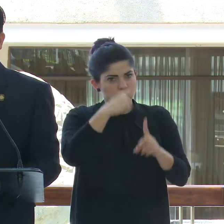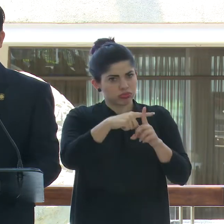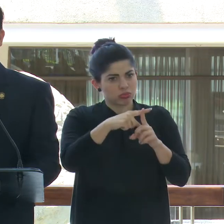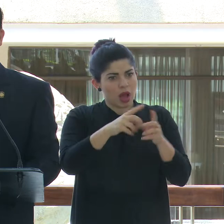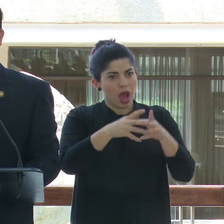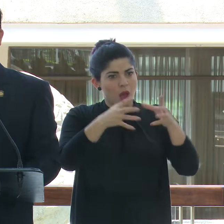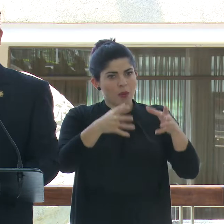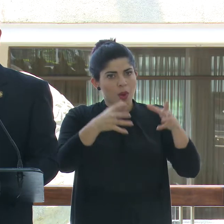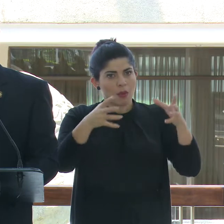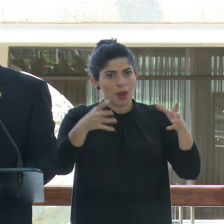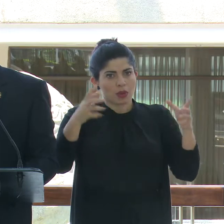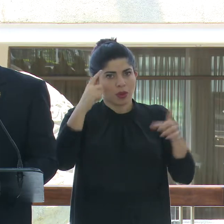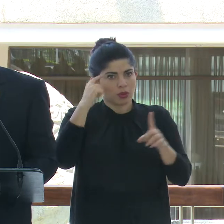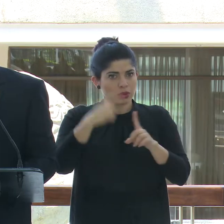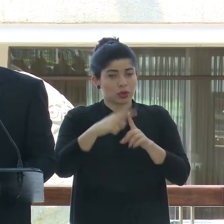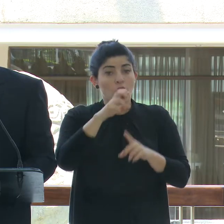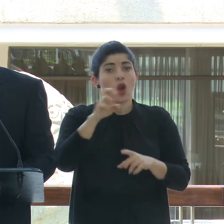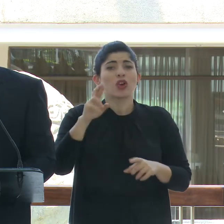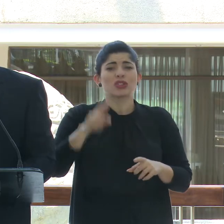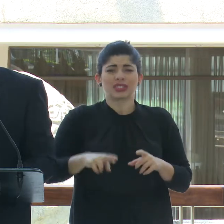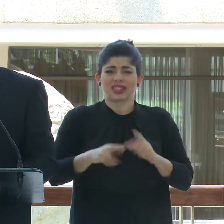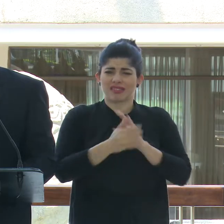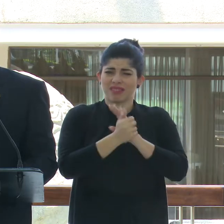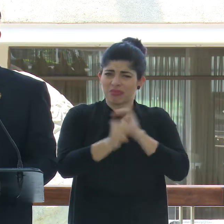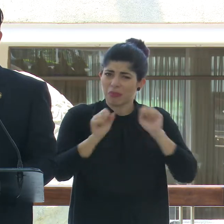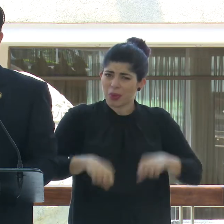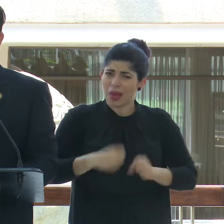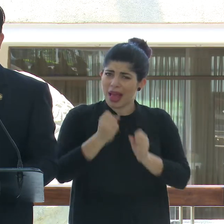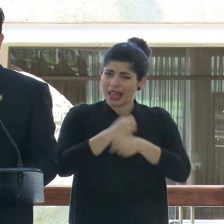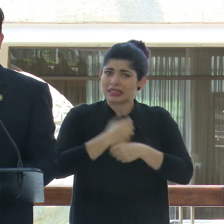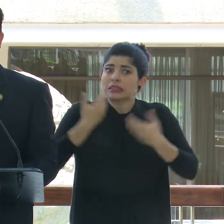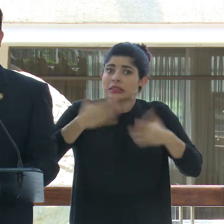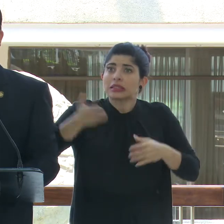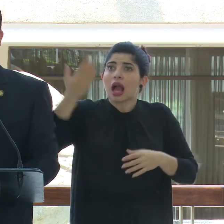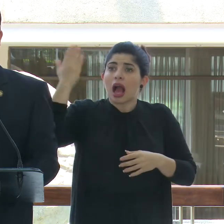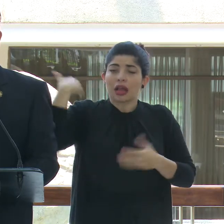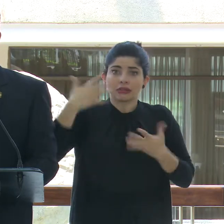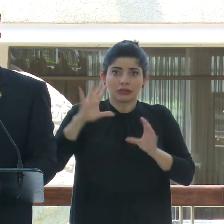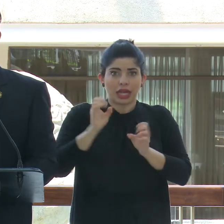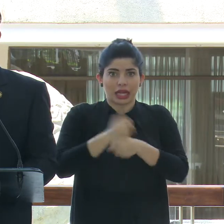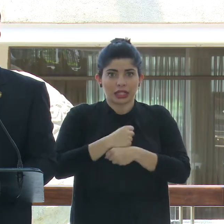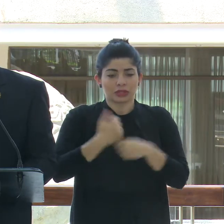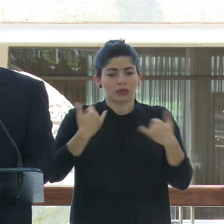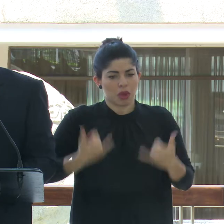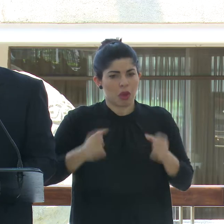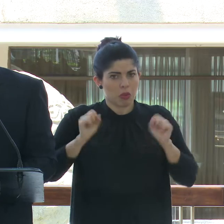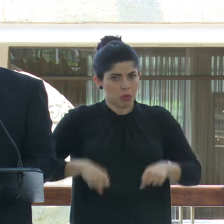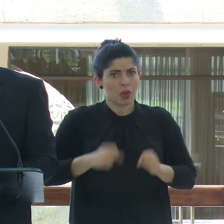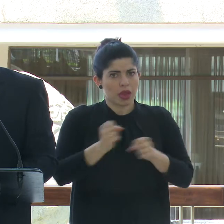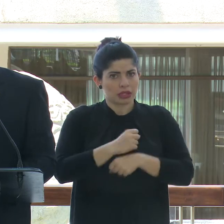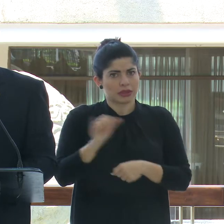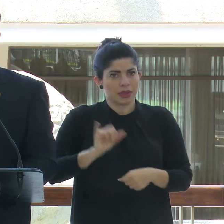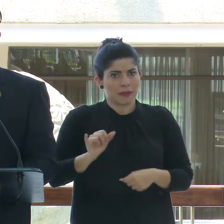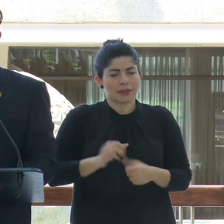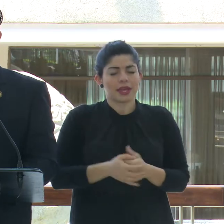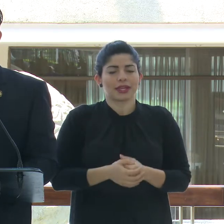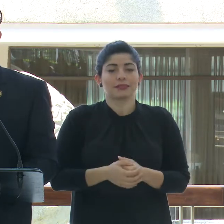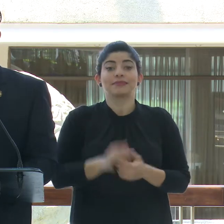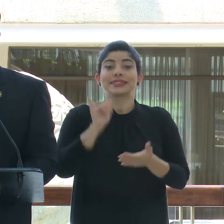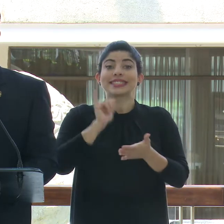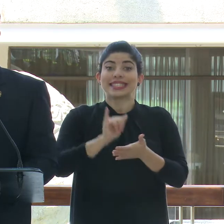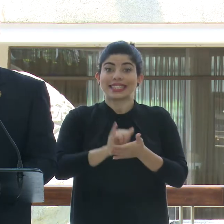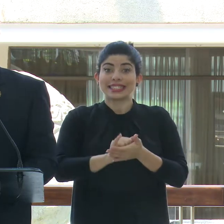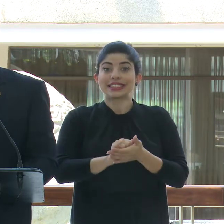creciente. Costa Rica es capaz de hacerlo. Lo hemos hecho antes, lo podemos hacer ahora. Y esa será